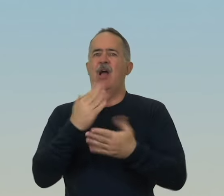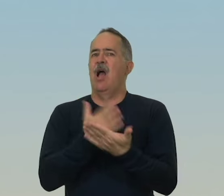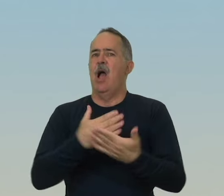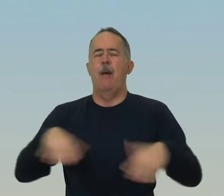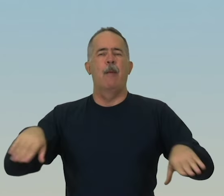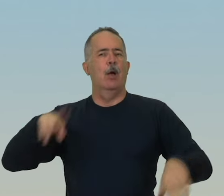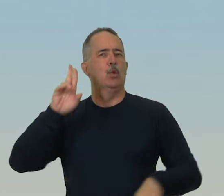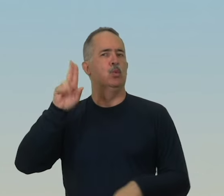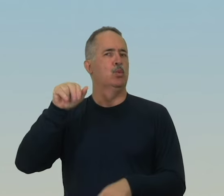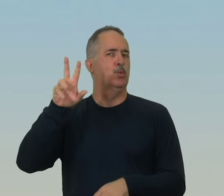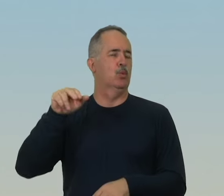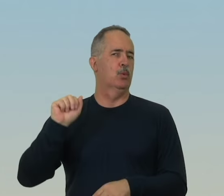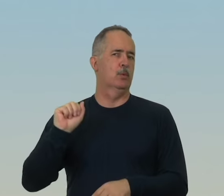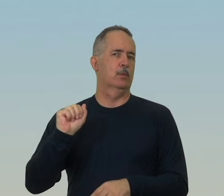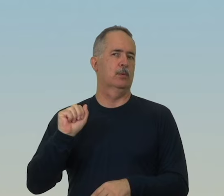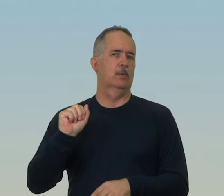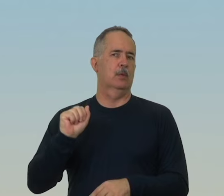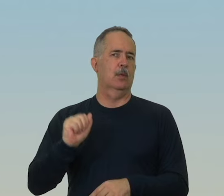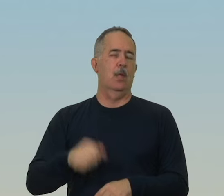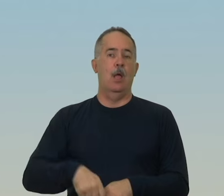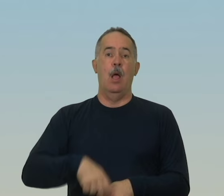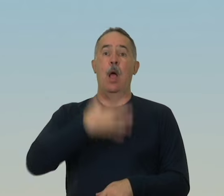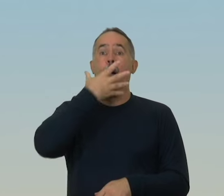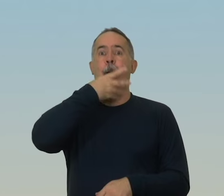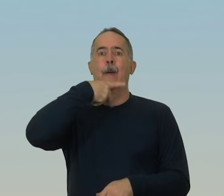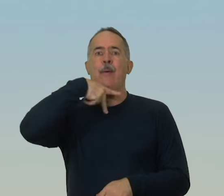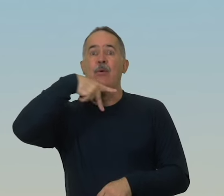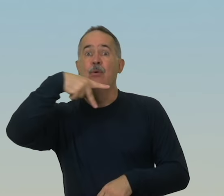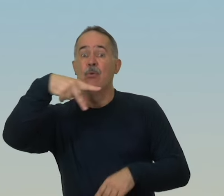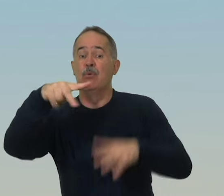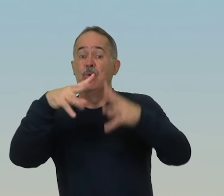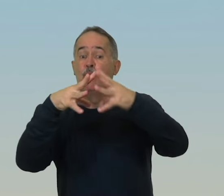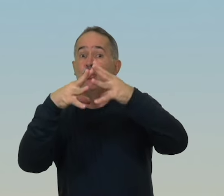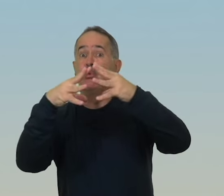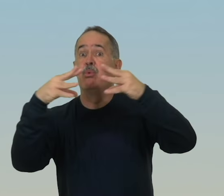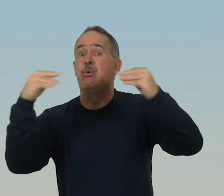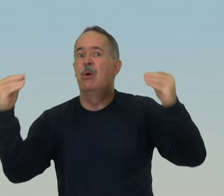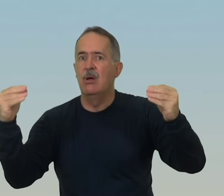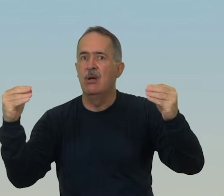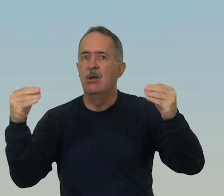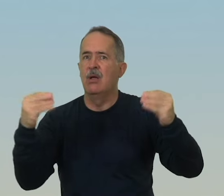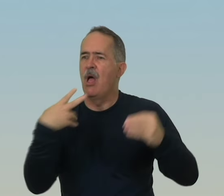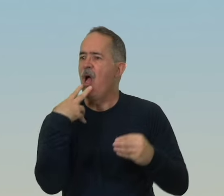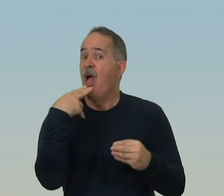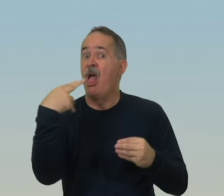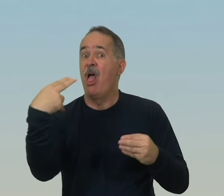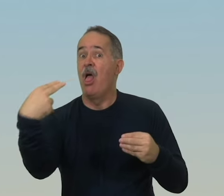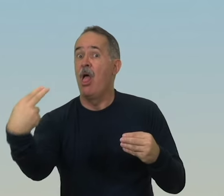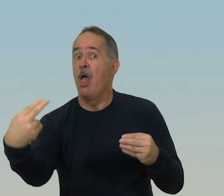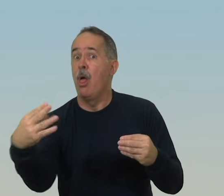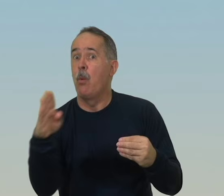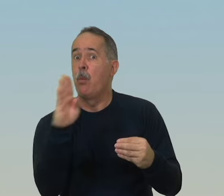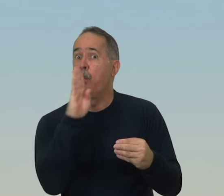acabará nunca, as profecias desaparecerão, as línguas cessarão,